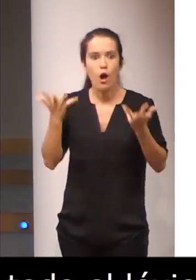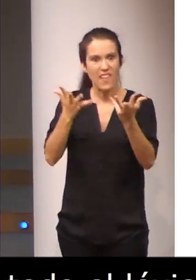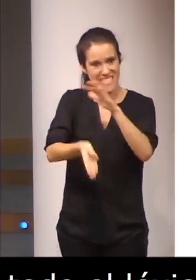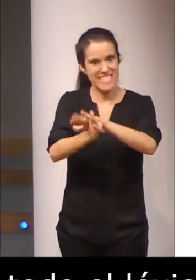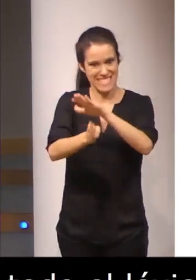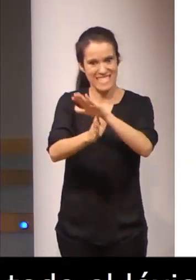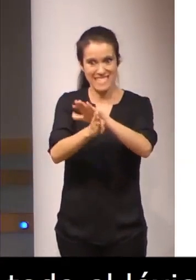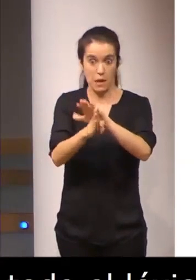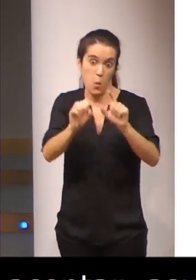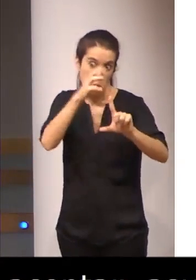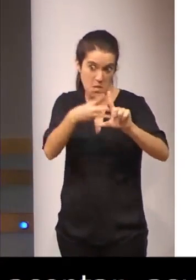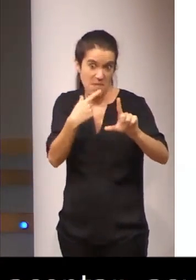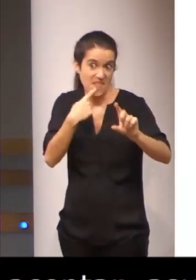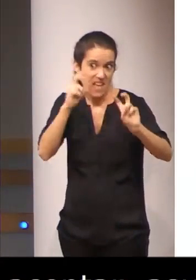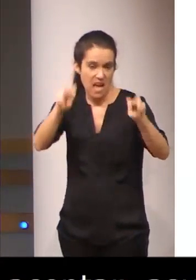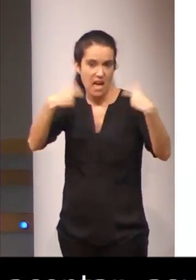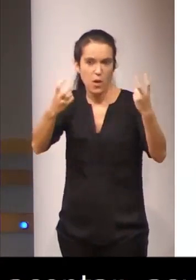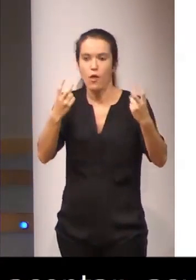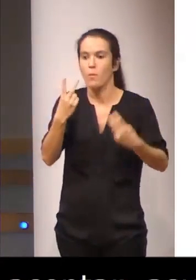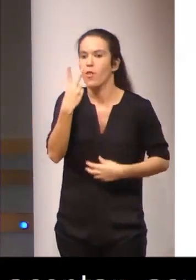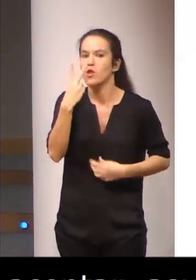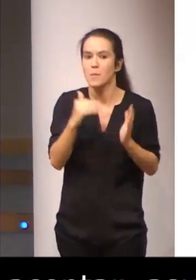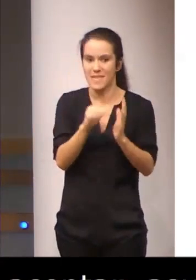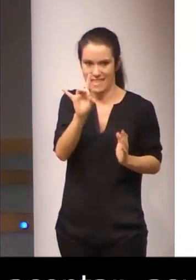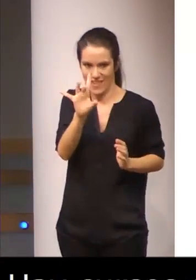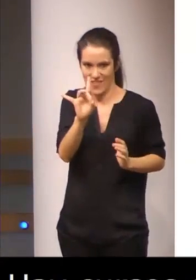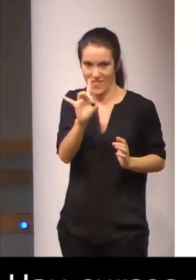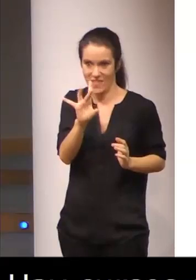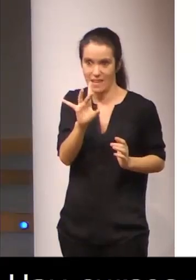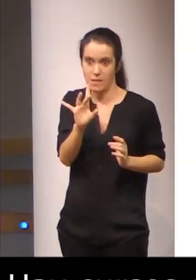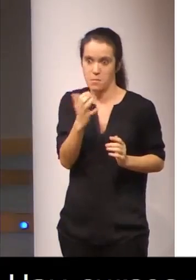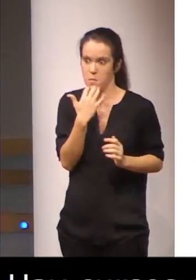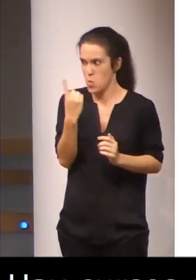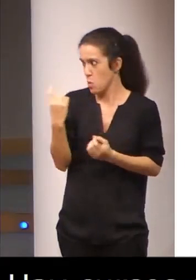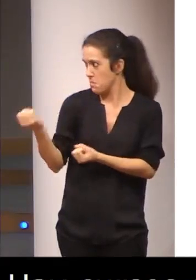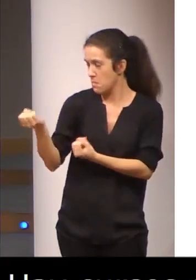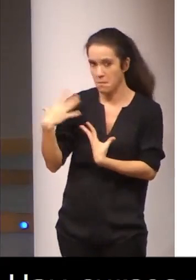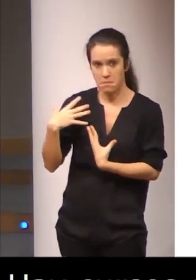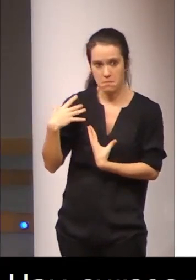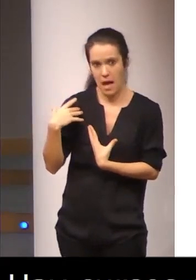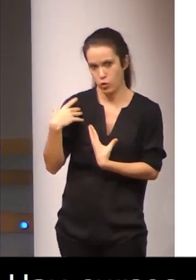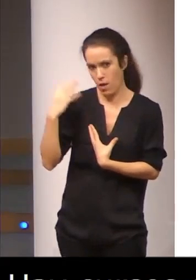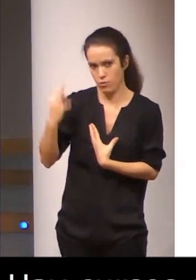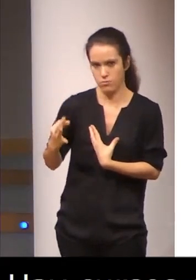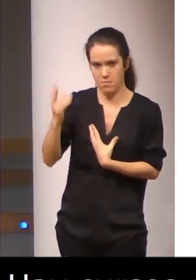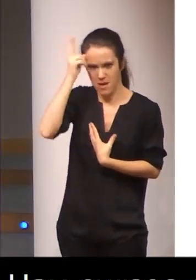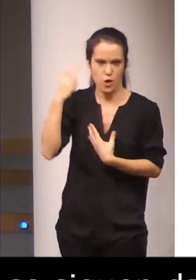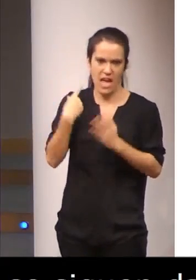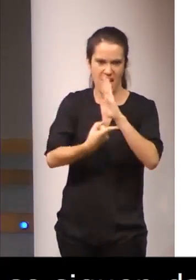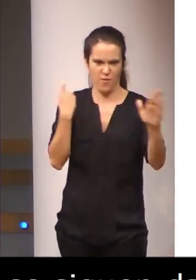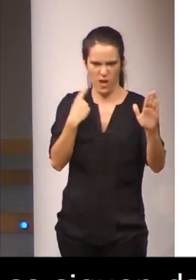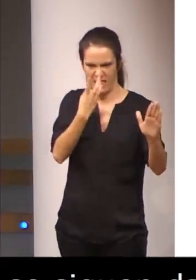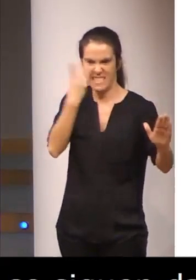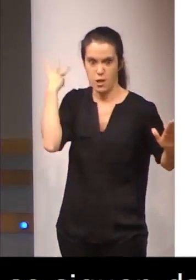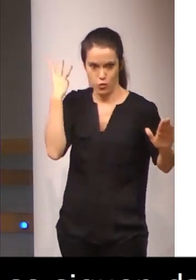dando, pone que la página está actualizada en el 2015, y uno de ellos me ha confirmado, Mariano, que no se da desde hace tres